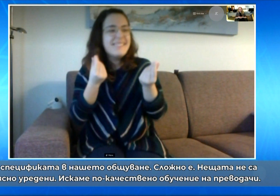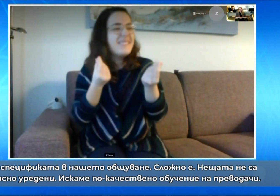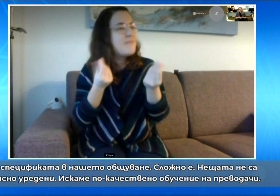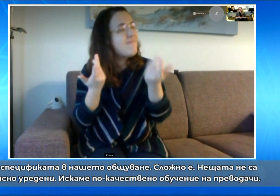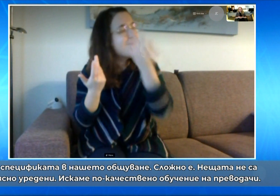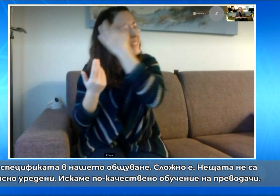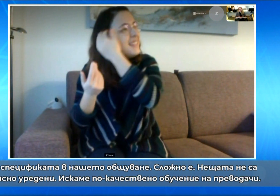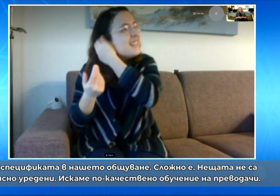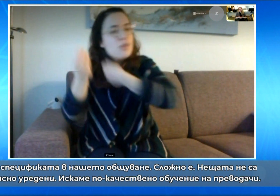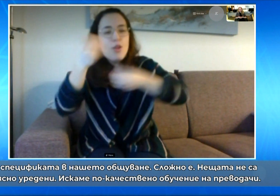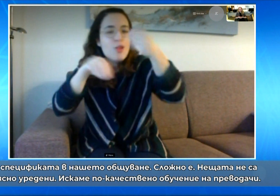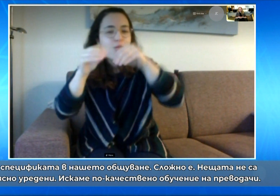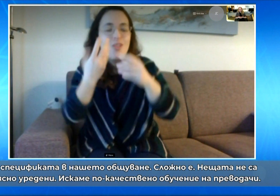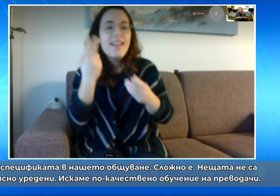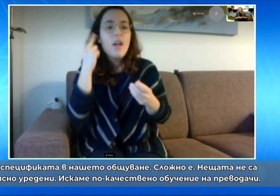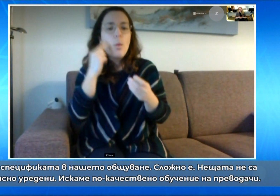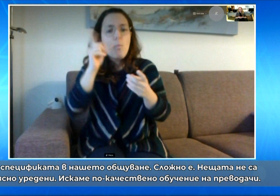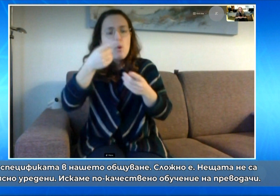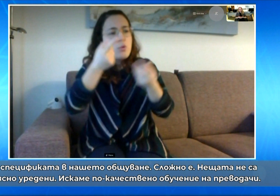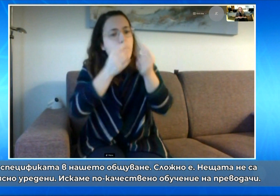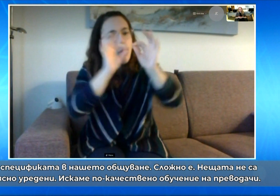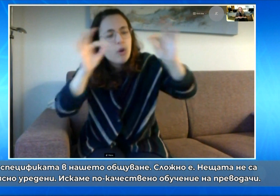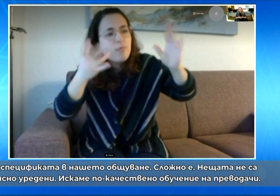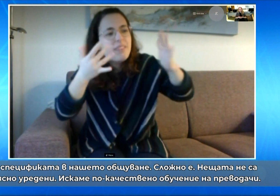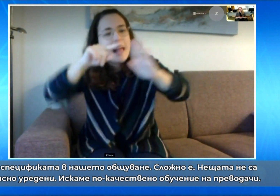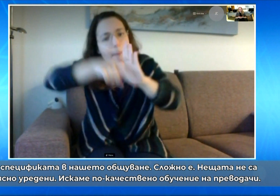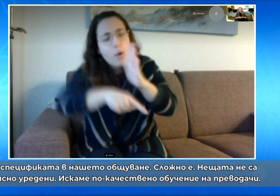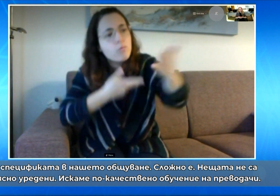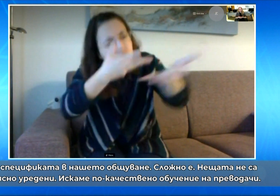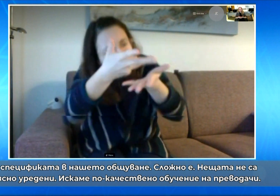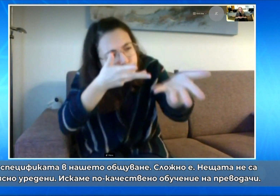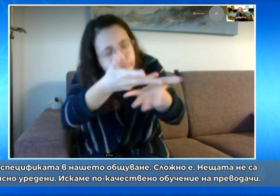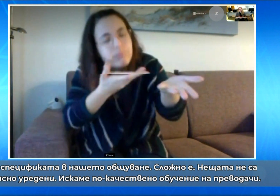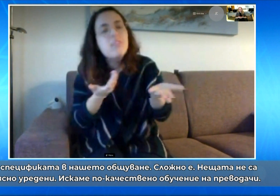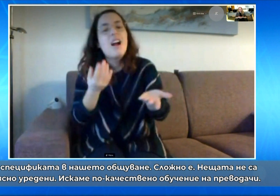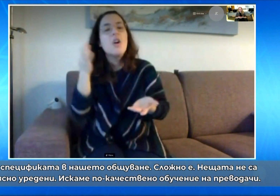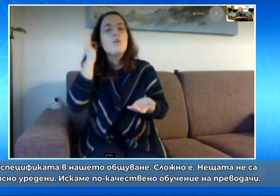Спецификата в нашето общуване Сложно е. Нещата не са ясно уредени.